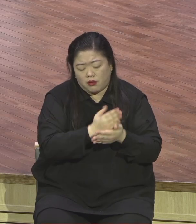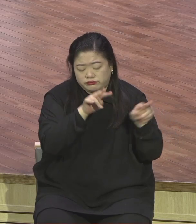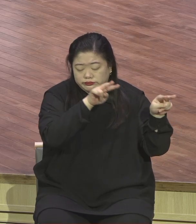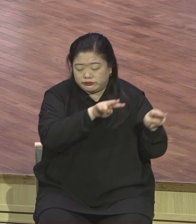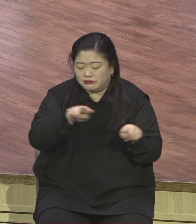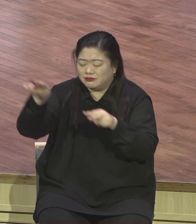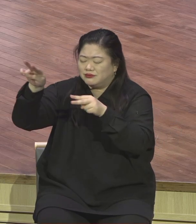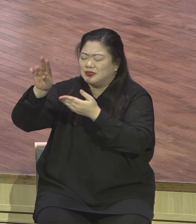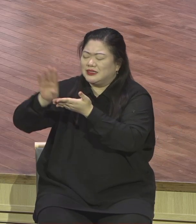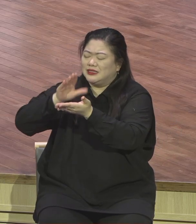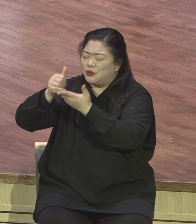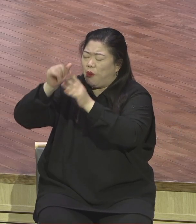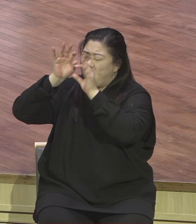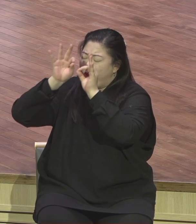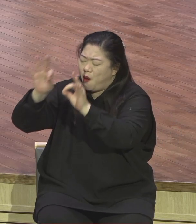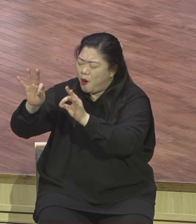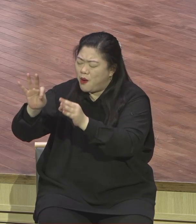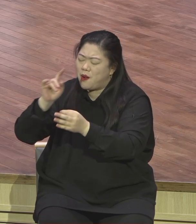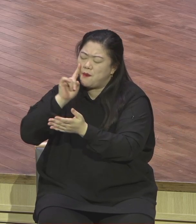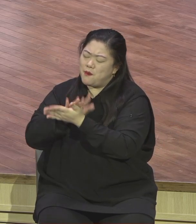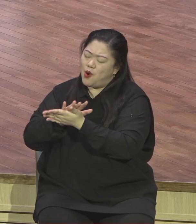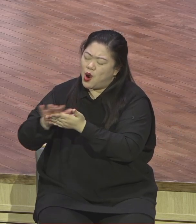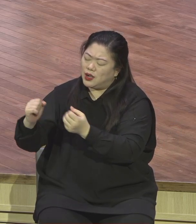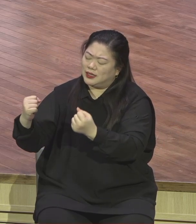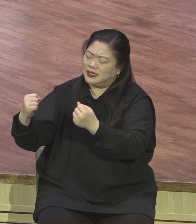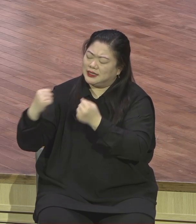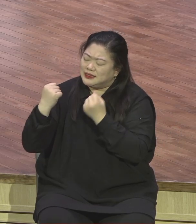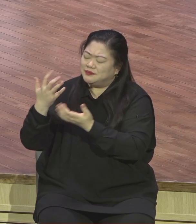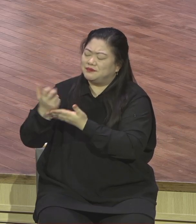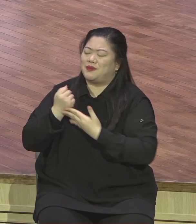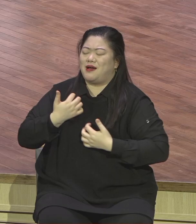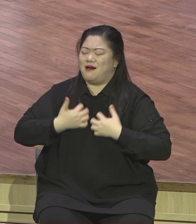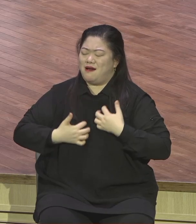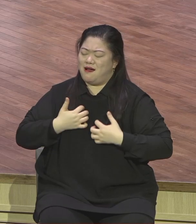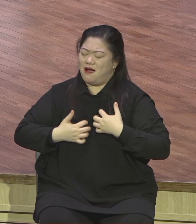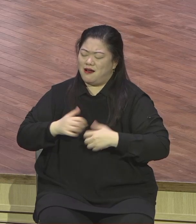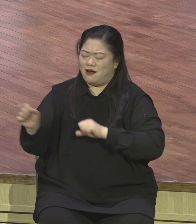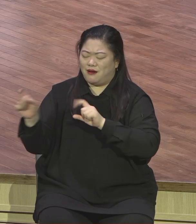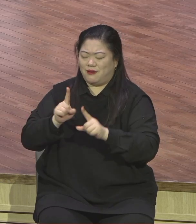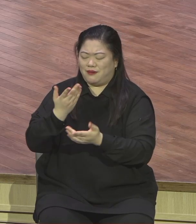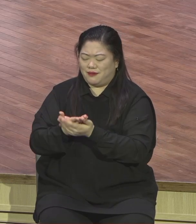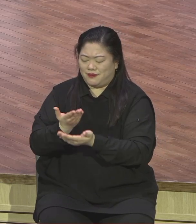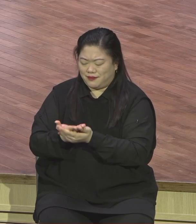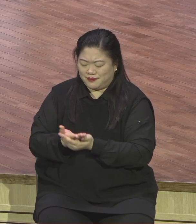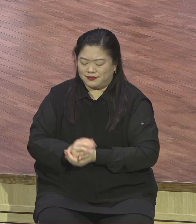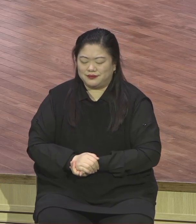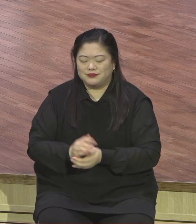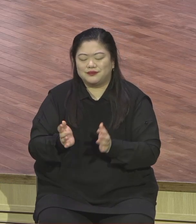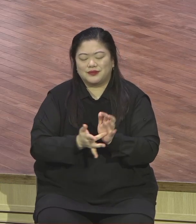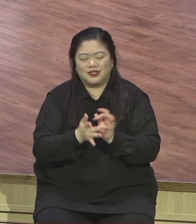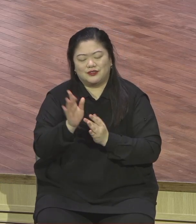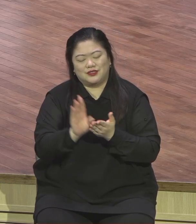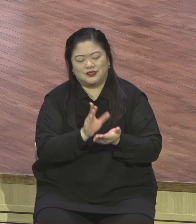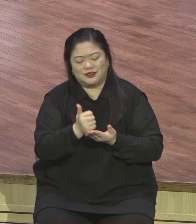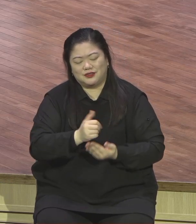참평안심을 찾고 누리는 자들 다 되게 하야 주소서 예수의 소름 받들어 기도합니다 아멘